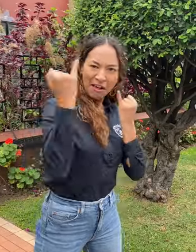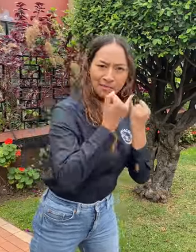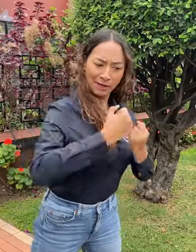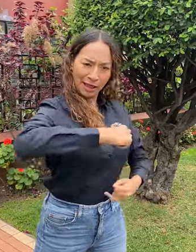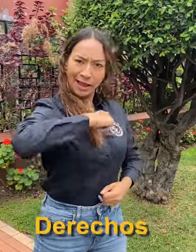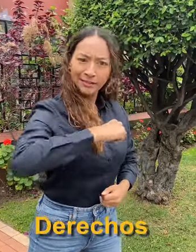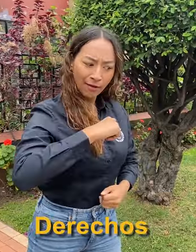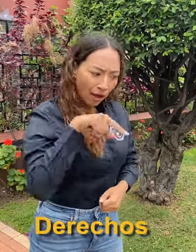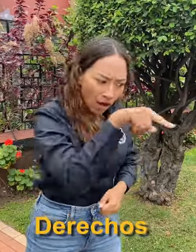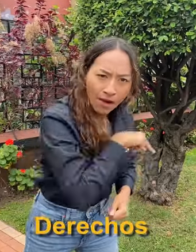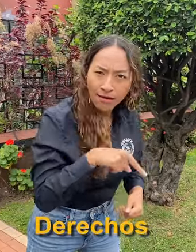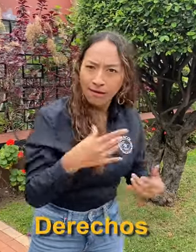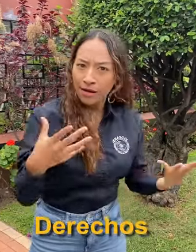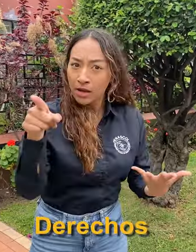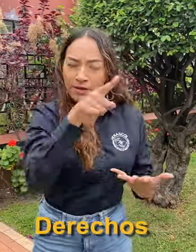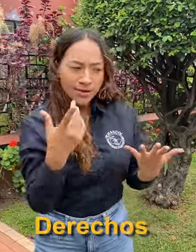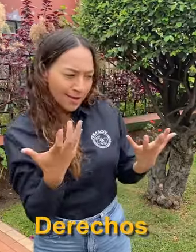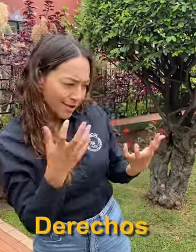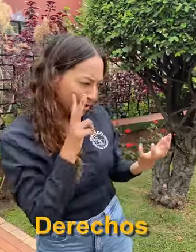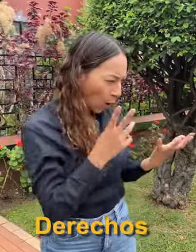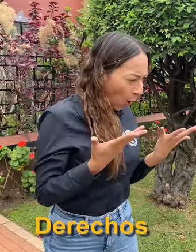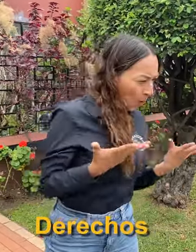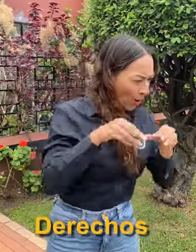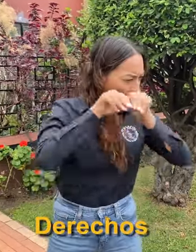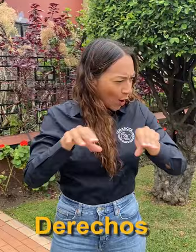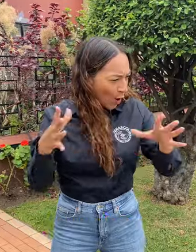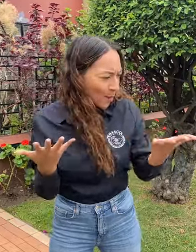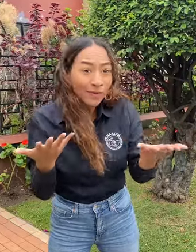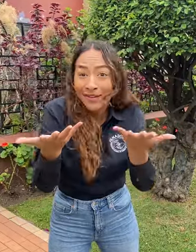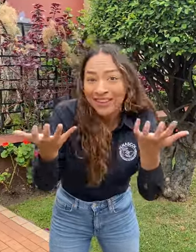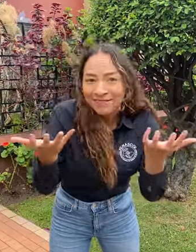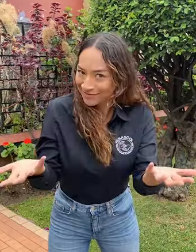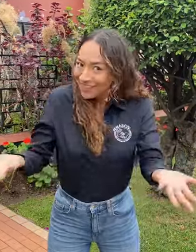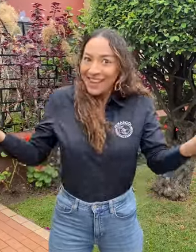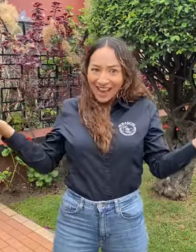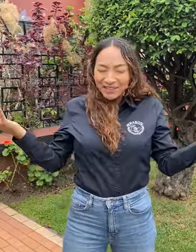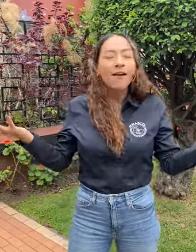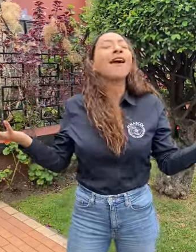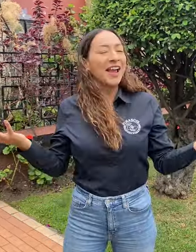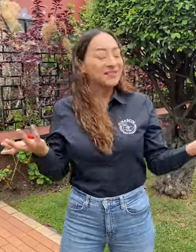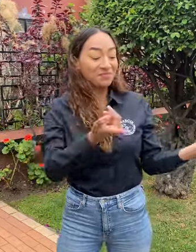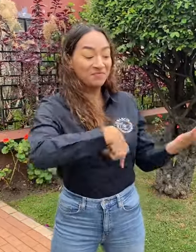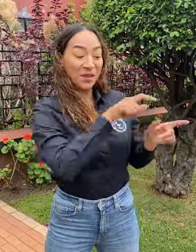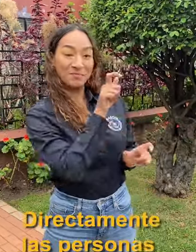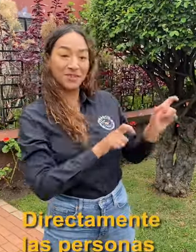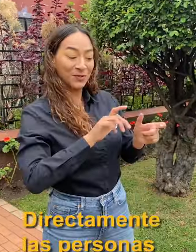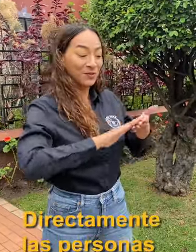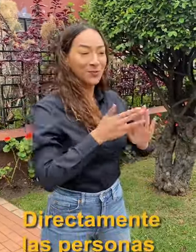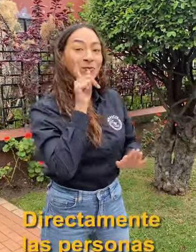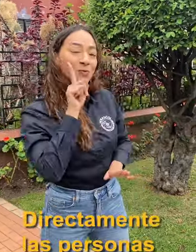lengua, cultura e identidad? Acércate directamente a una persona sorda de la comunidad o